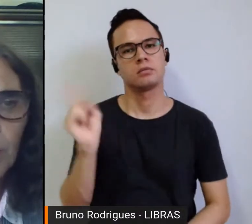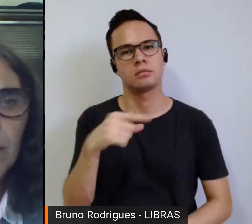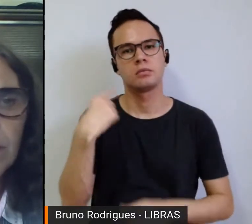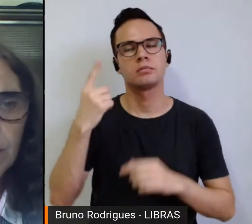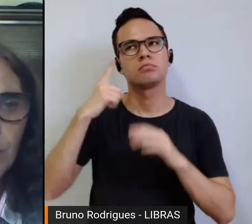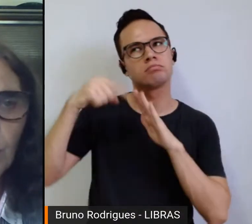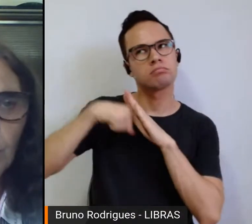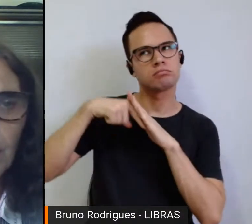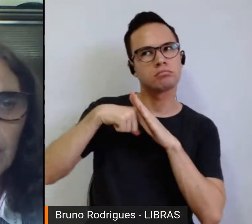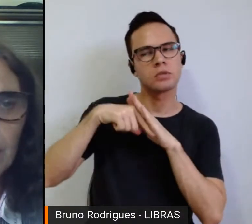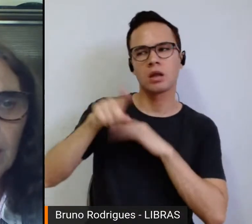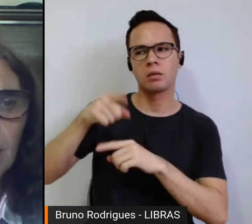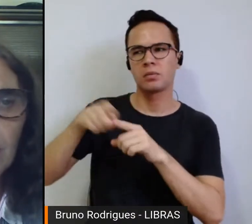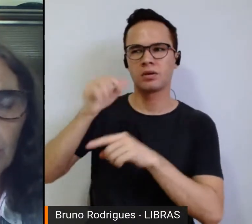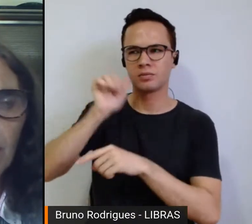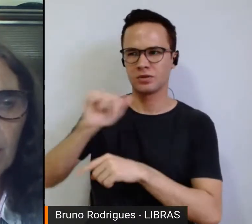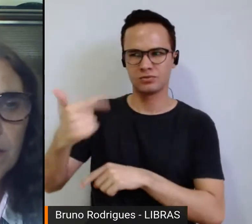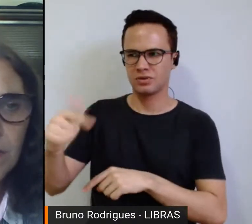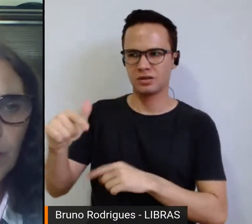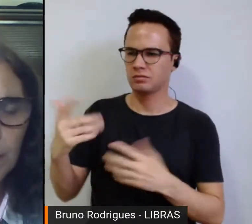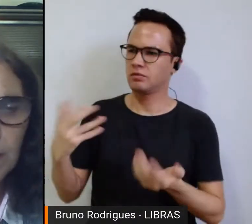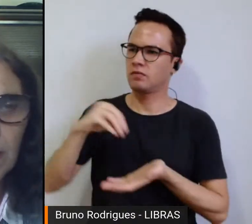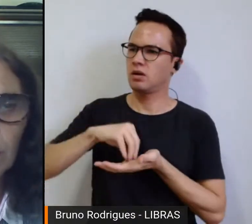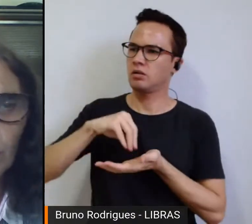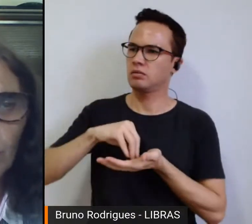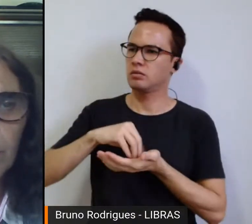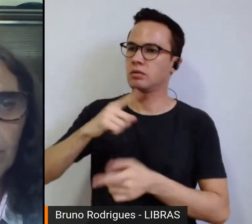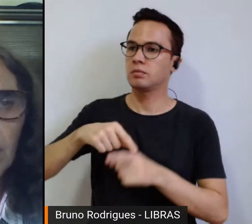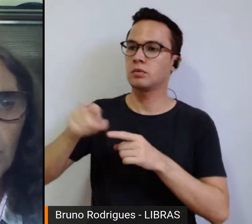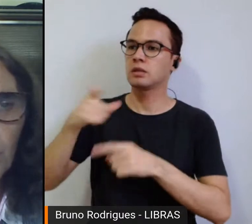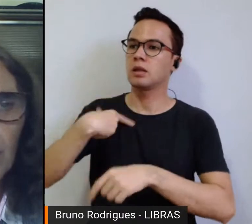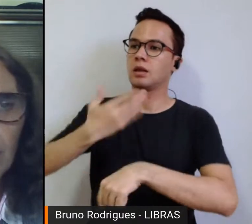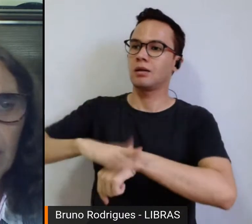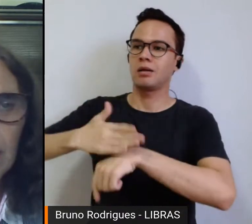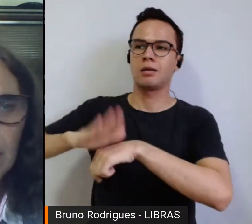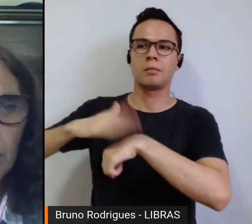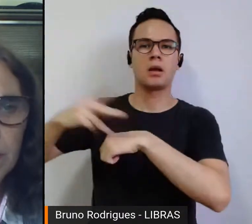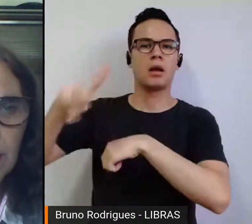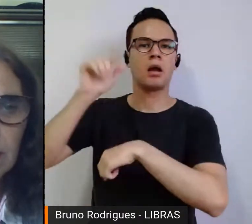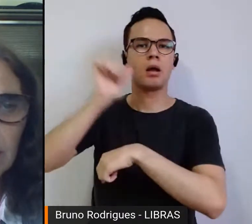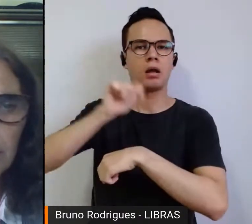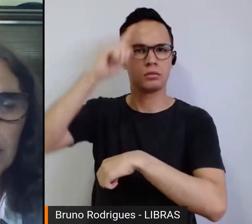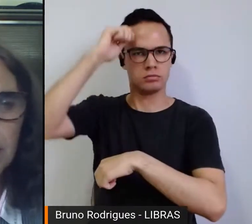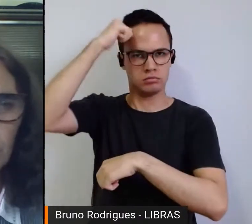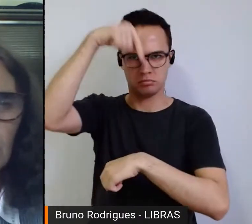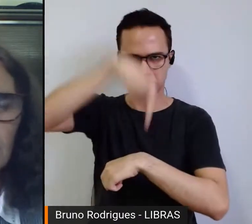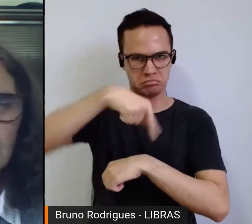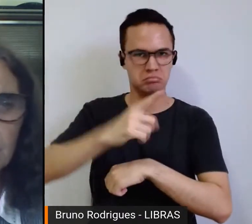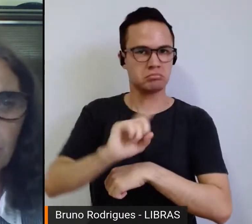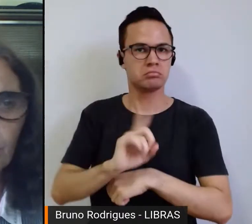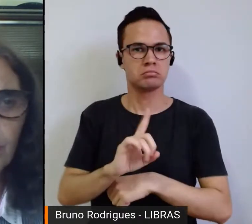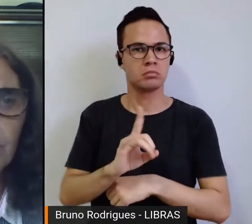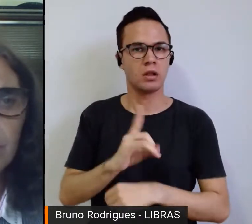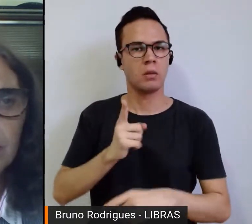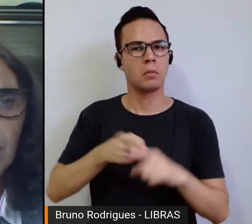acho que cabe a gente sempre perguntar por que não existe uma mulher aqui, por que não existe uma treinadora, por que uma mulher negra não está em determinadas